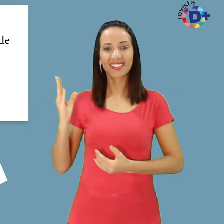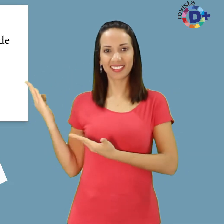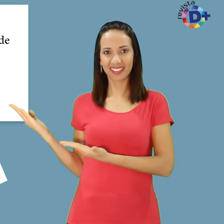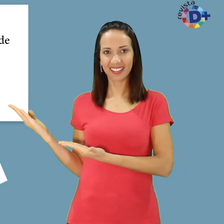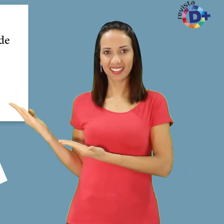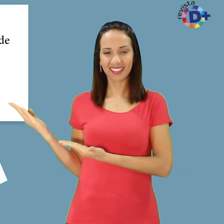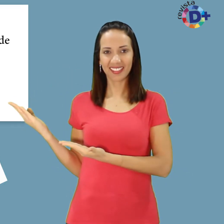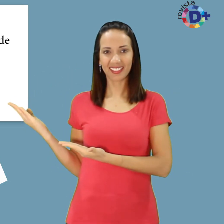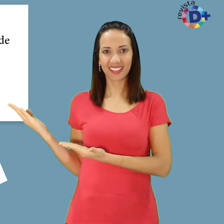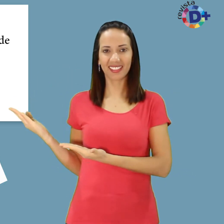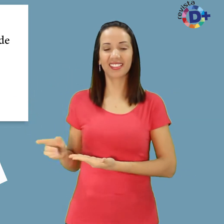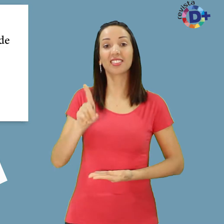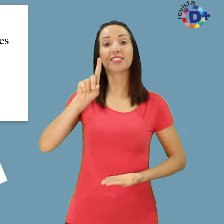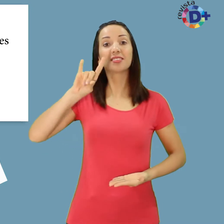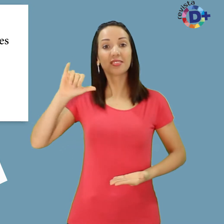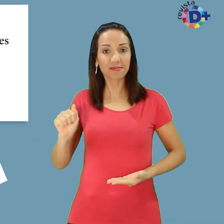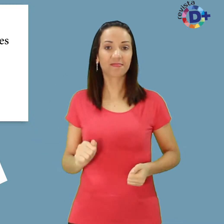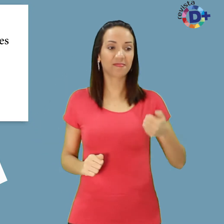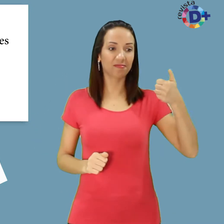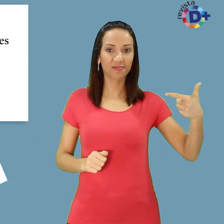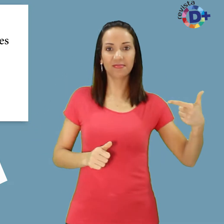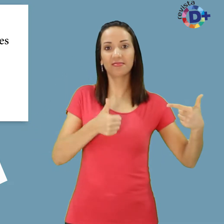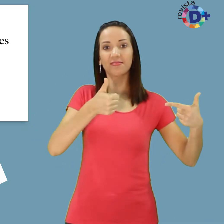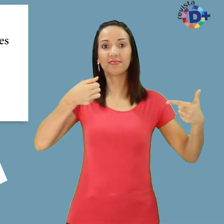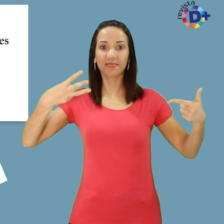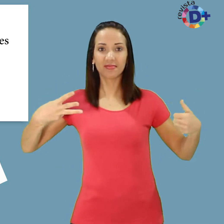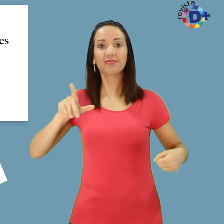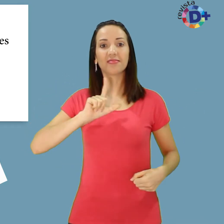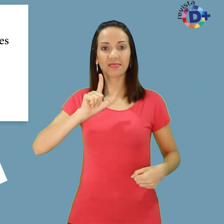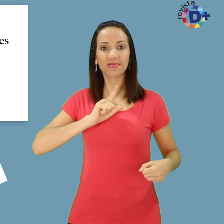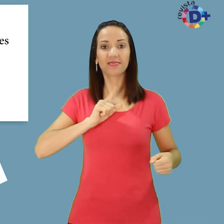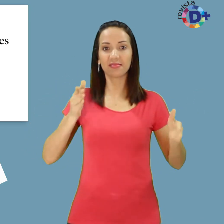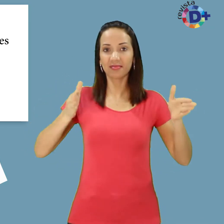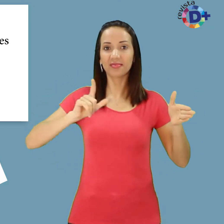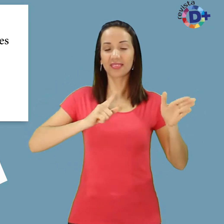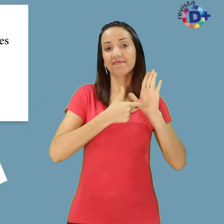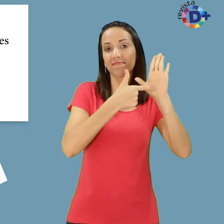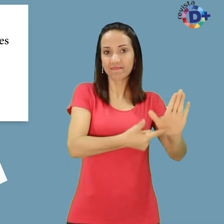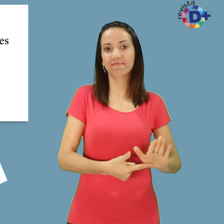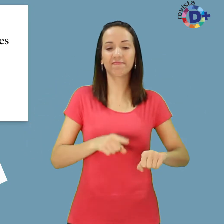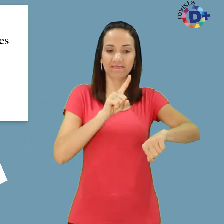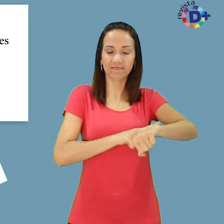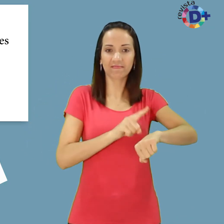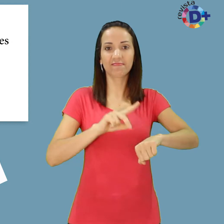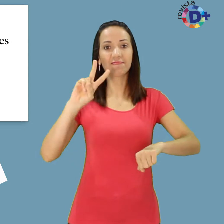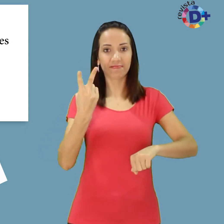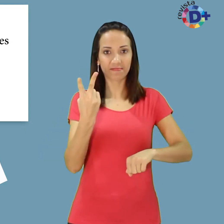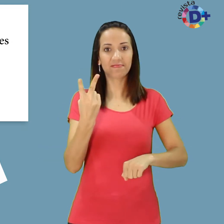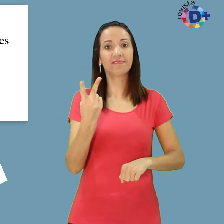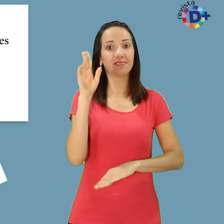Nos dias 12 e 13, as apresentações serão realizadas às 14 horas e 20 horas e no